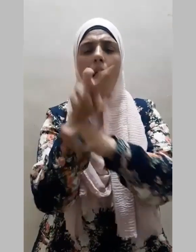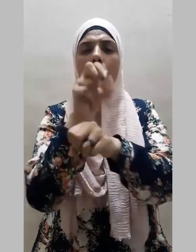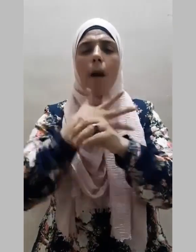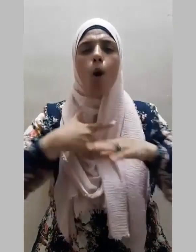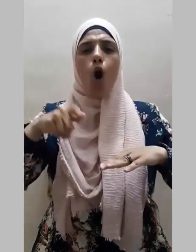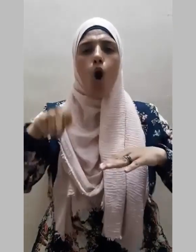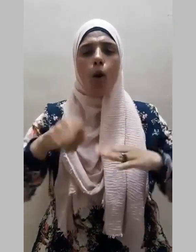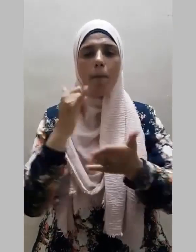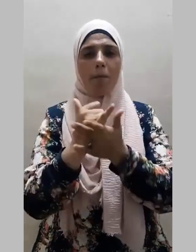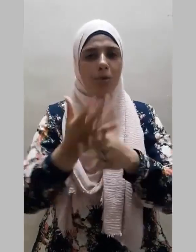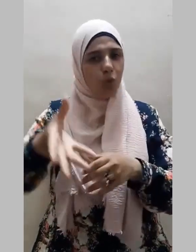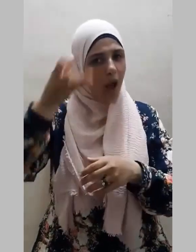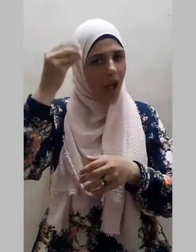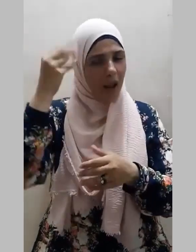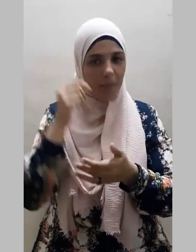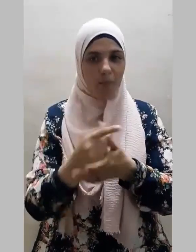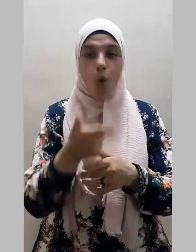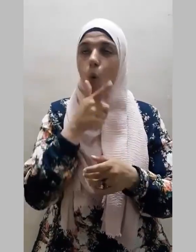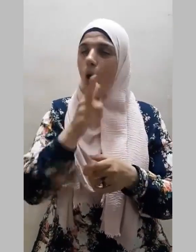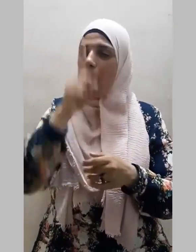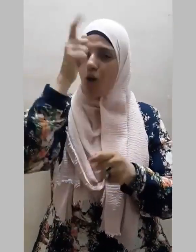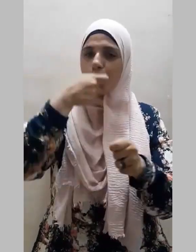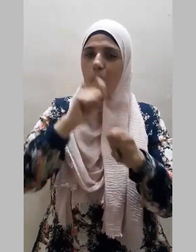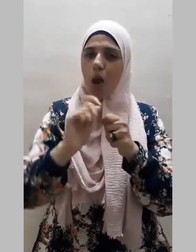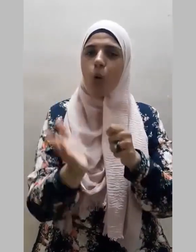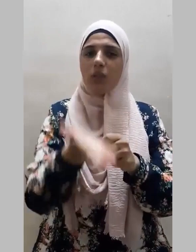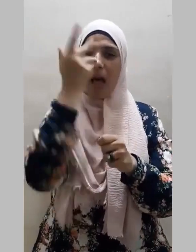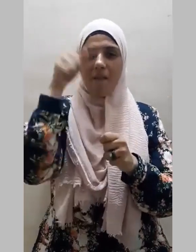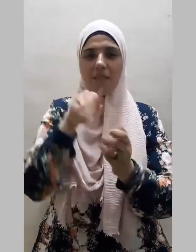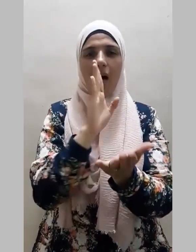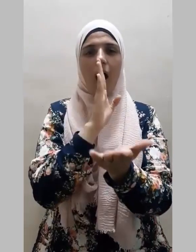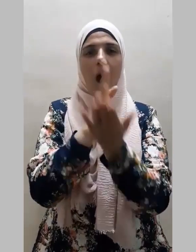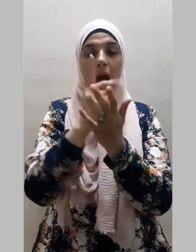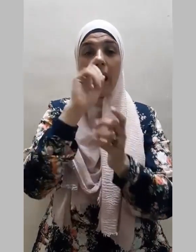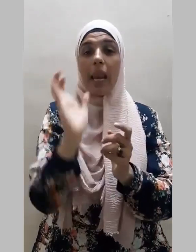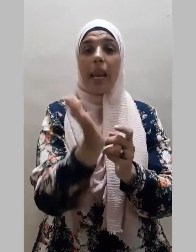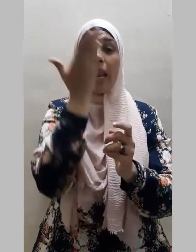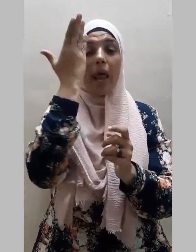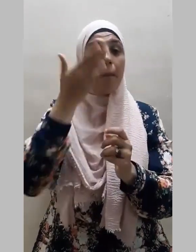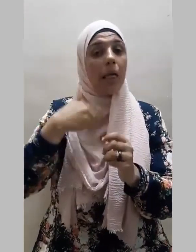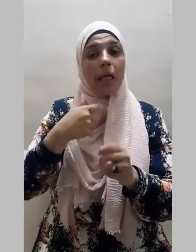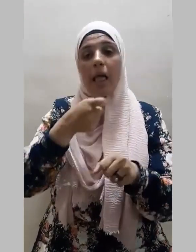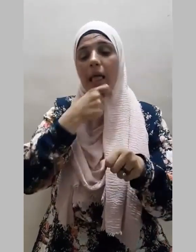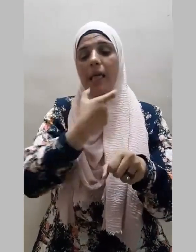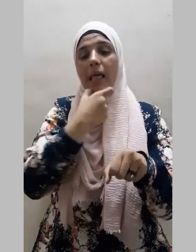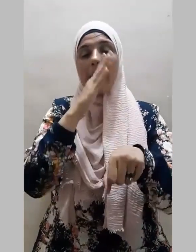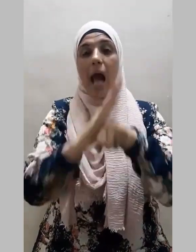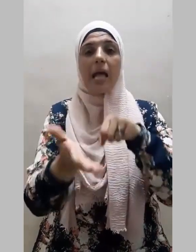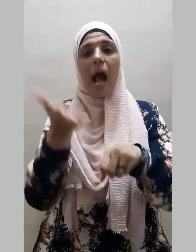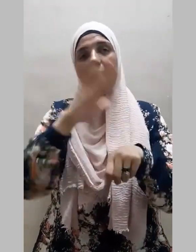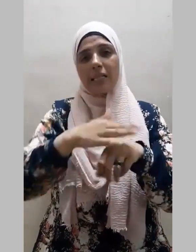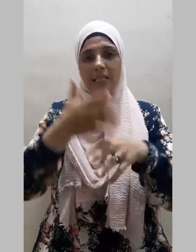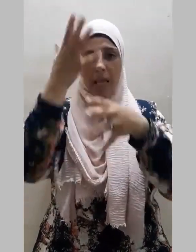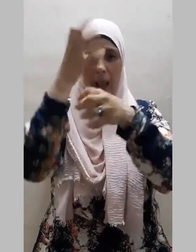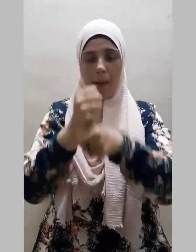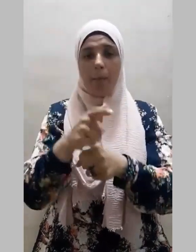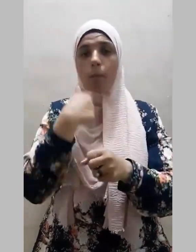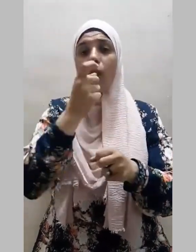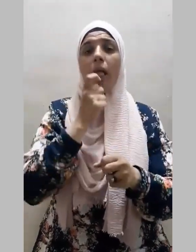وعما ويقول سبحانه في حق سيدنا يحيى عليه السلام يا يحيى قد